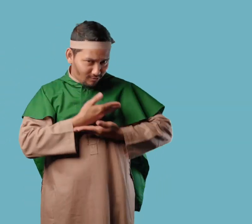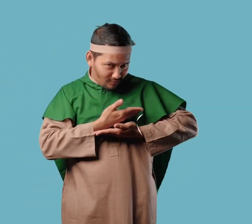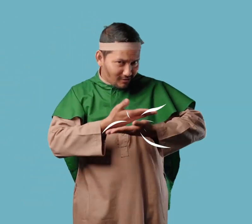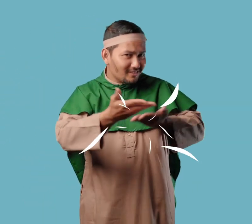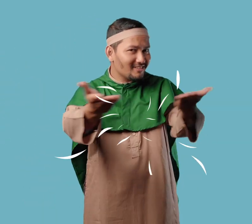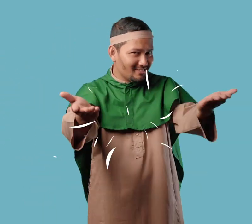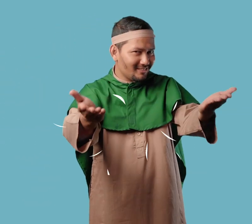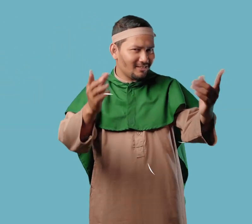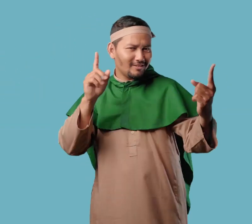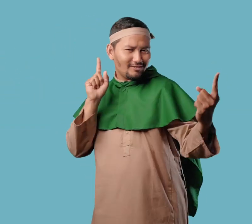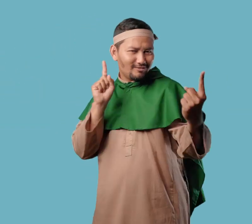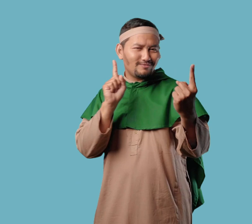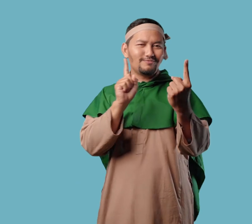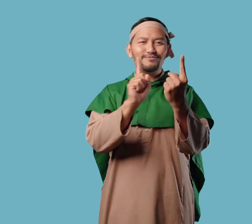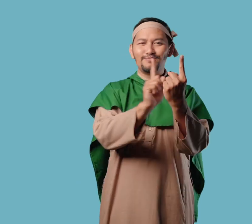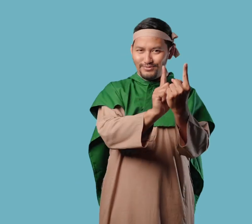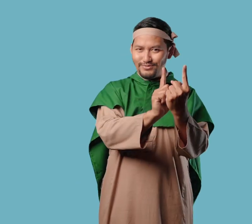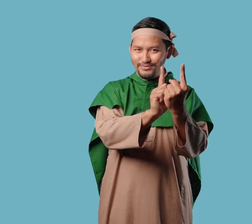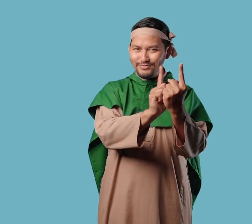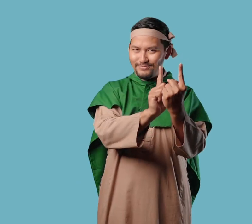Kita bisa bertemu dengan Nabi Muhammad